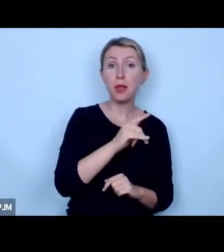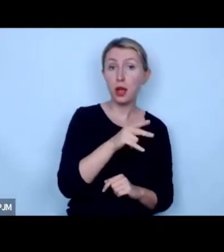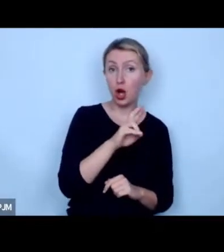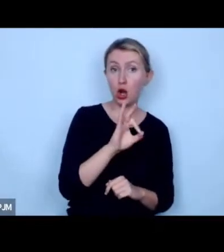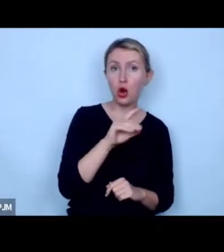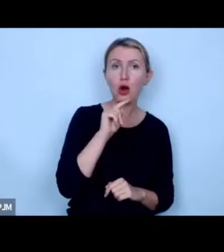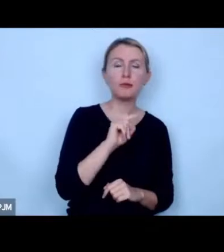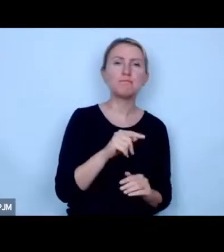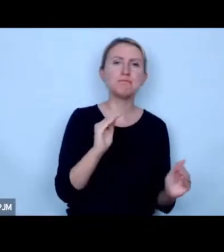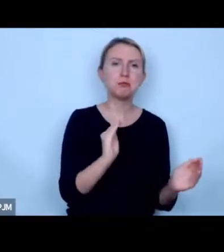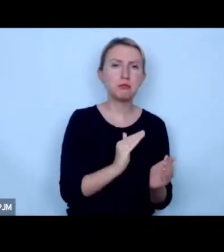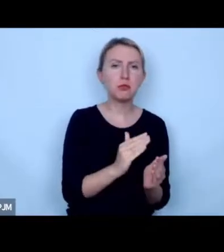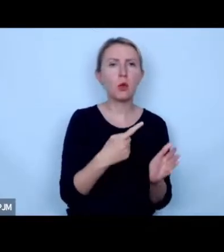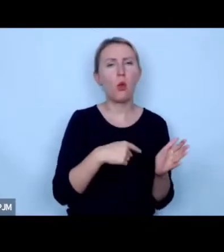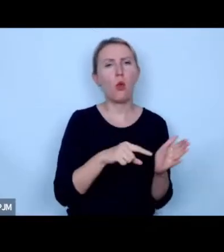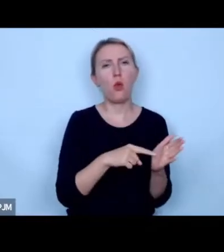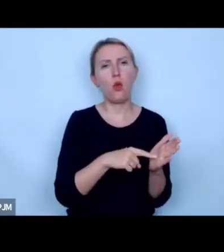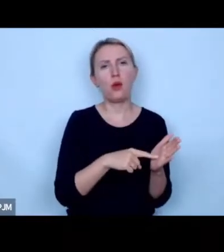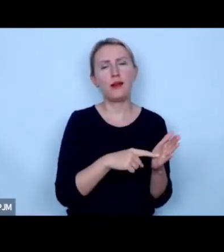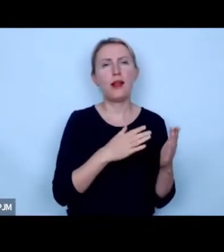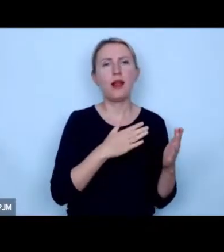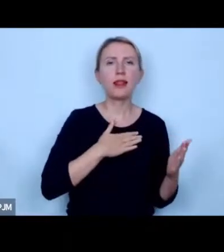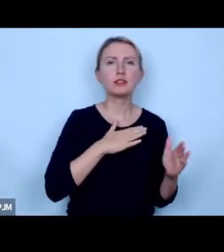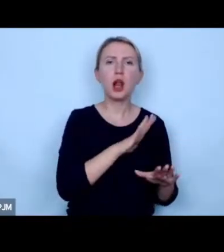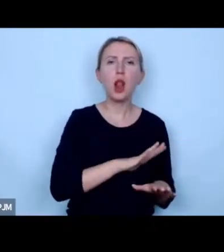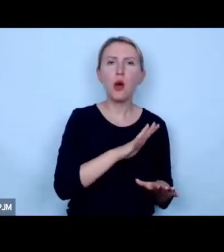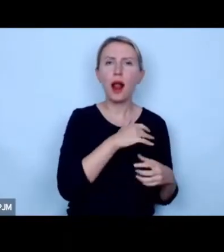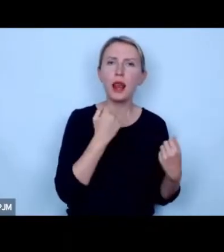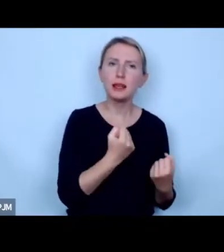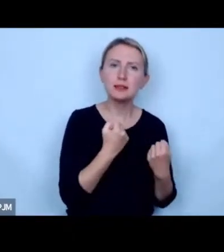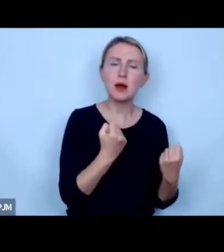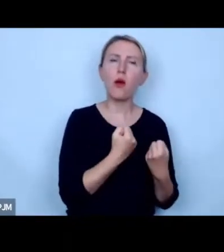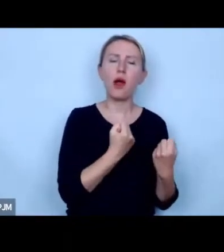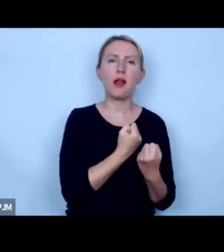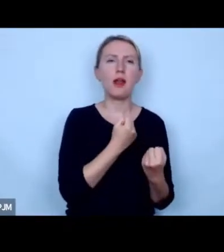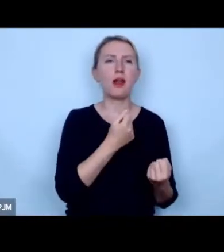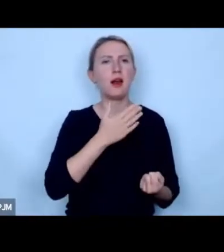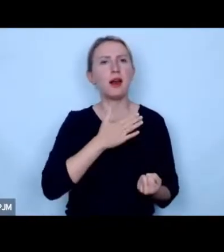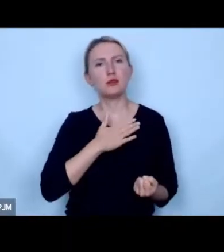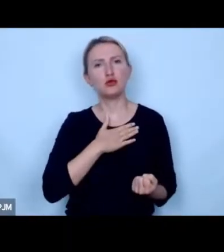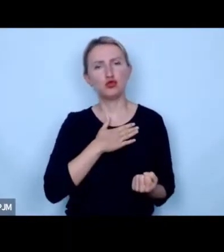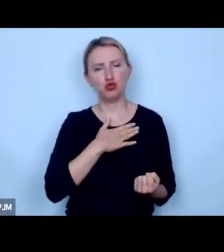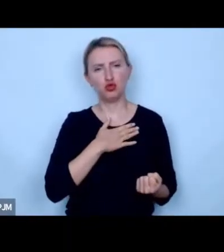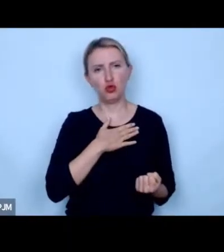mam tu na myśli nasze lokalne działania nasza naszą